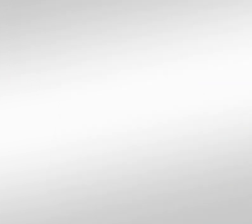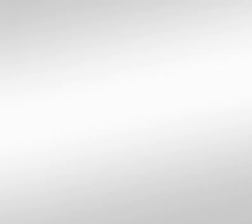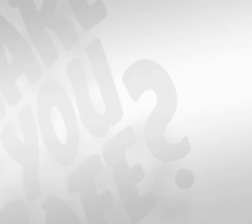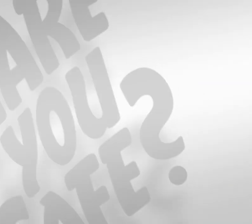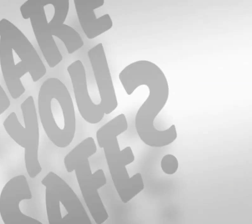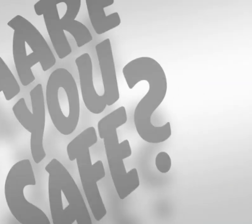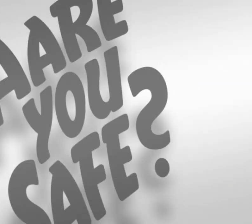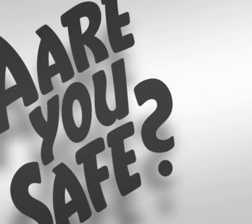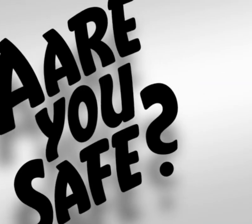Bis zum nächsten Mal. Vielen Dank.